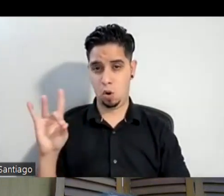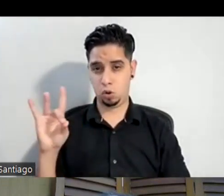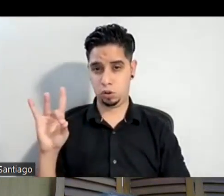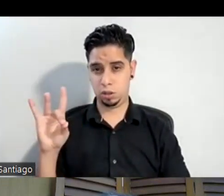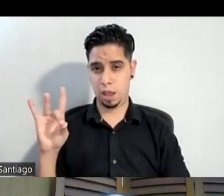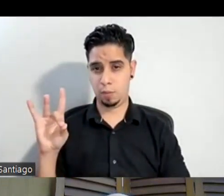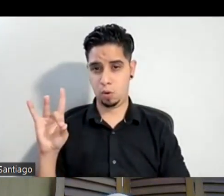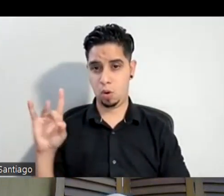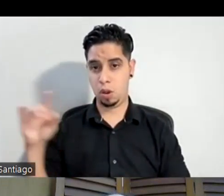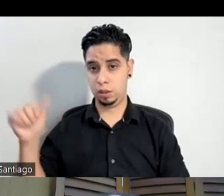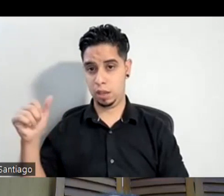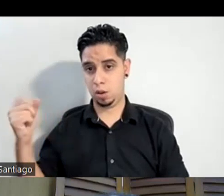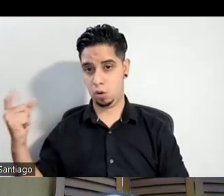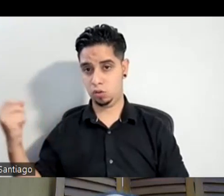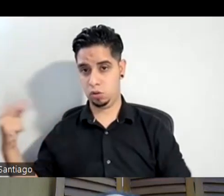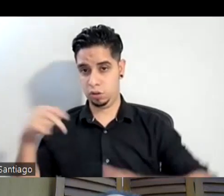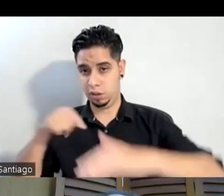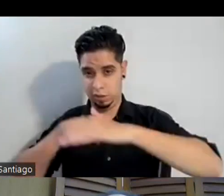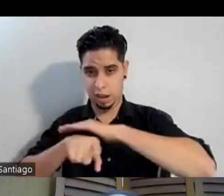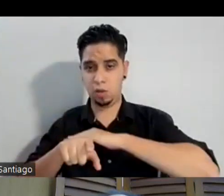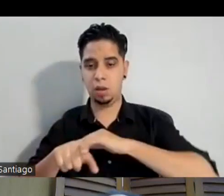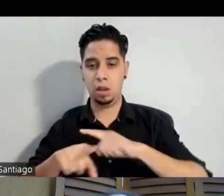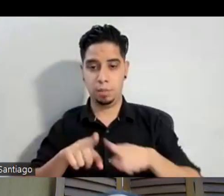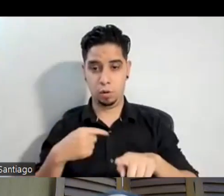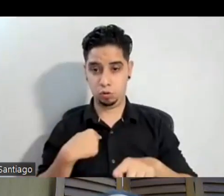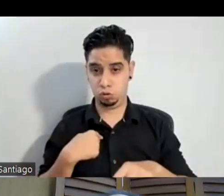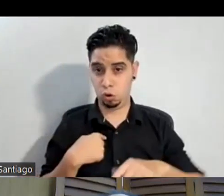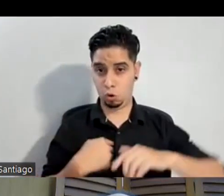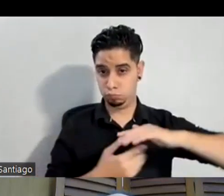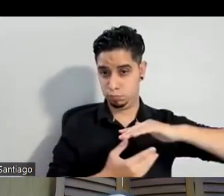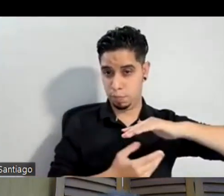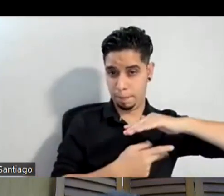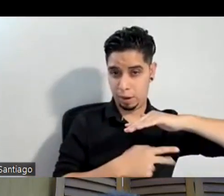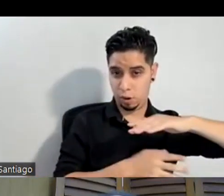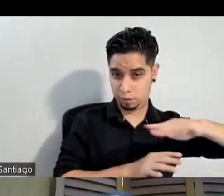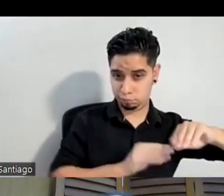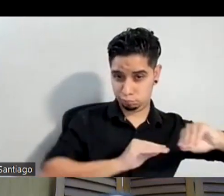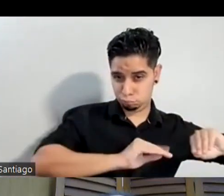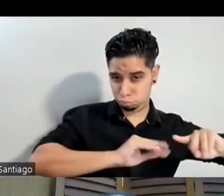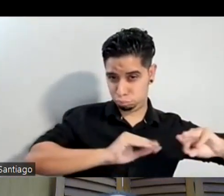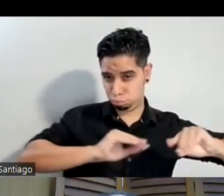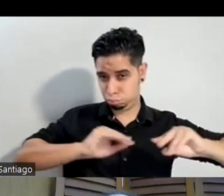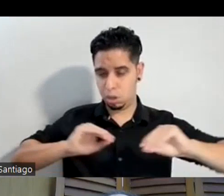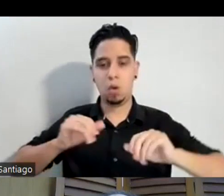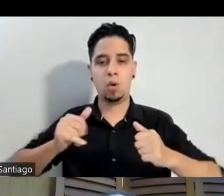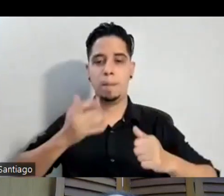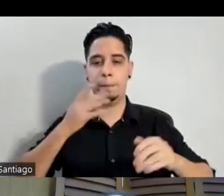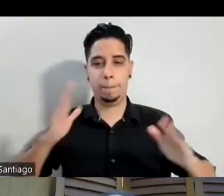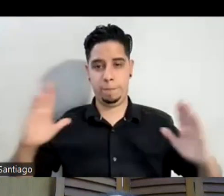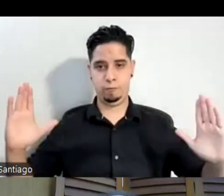este año pero he dado clases desde preescolar ¿y cuál te gusta más? ¿cuál sientes que es más? todos